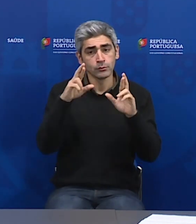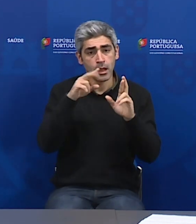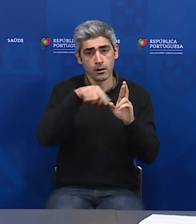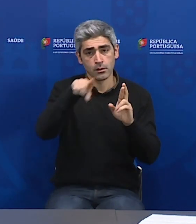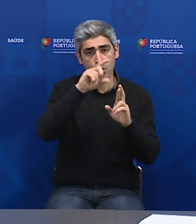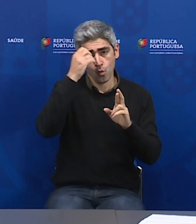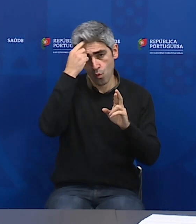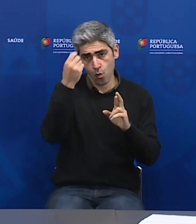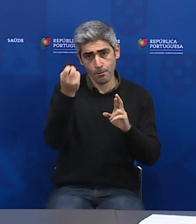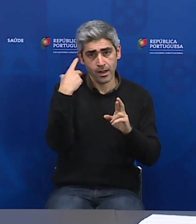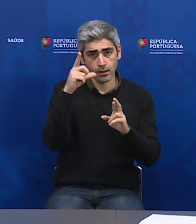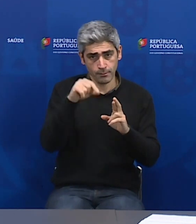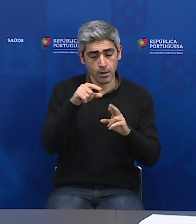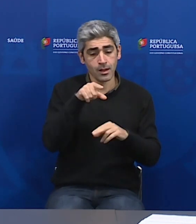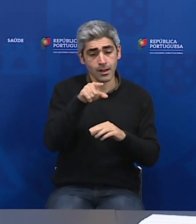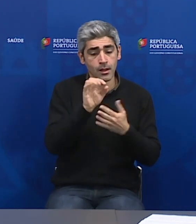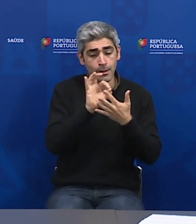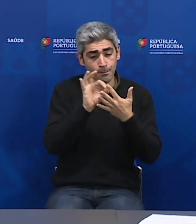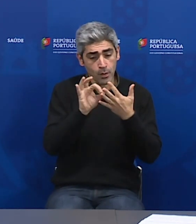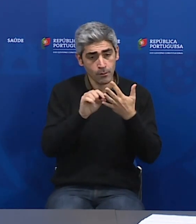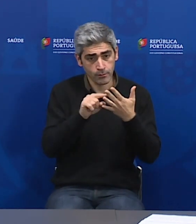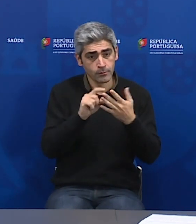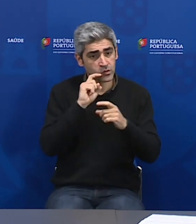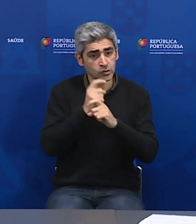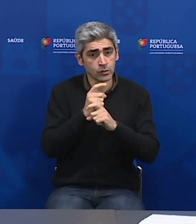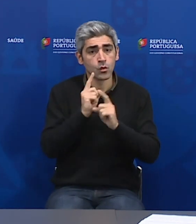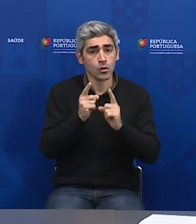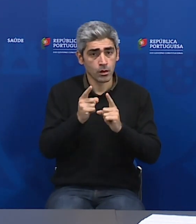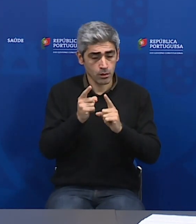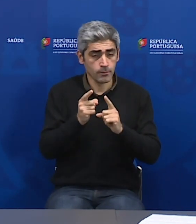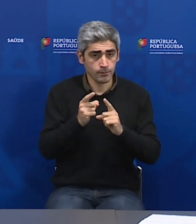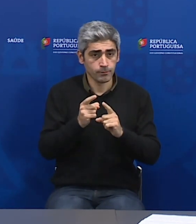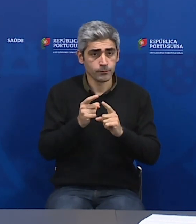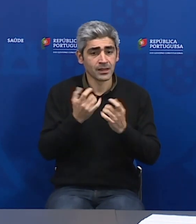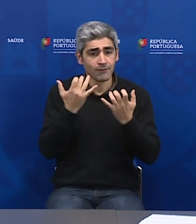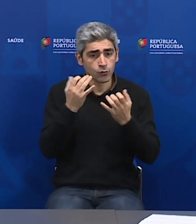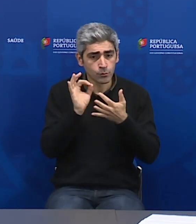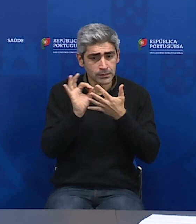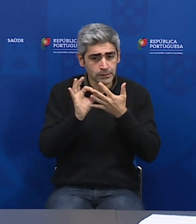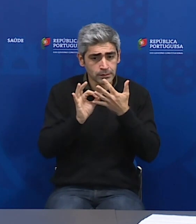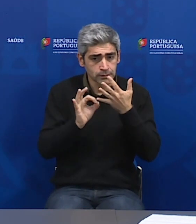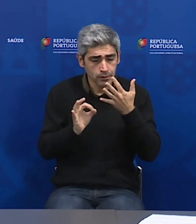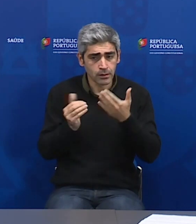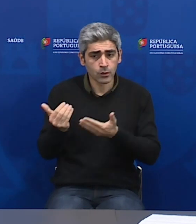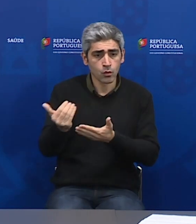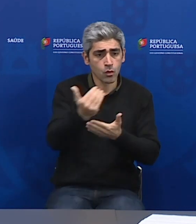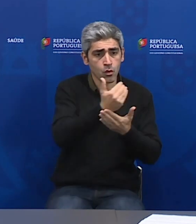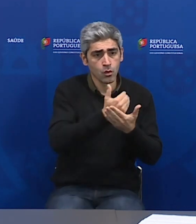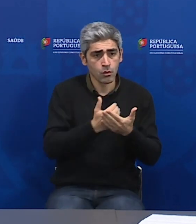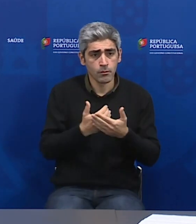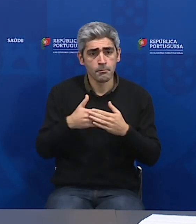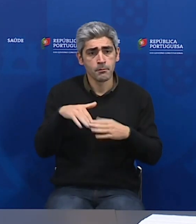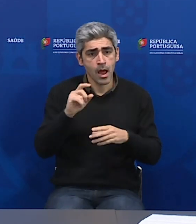compreendam que esse nível de detalhe exige um nível de informação e de recolha de informação